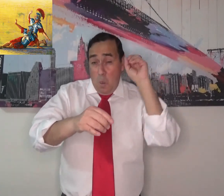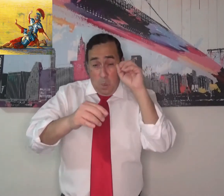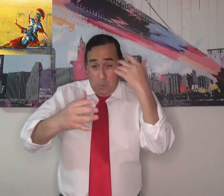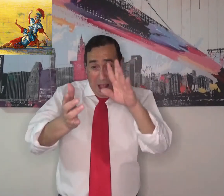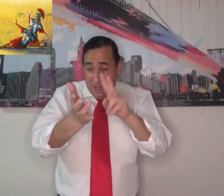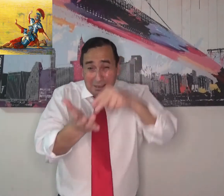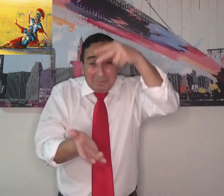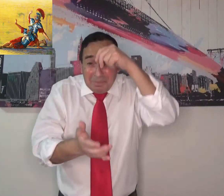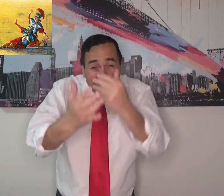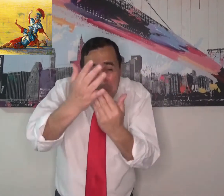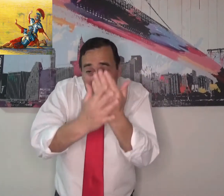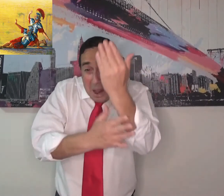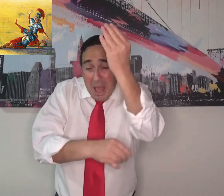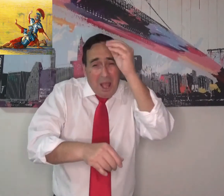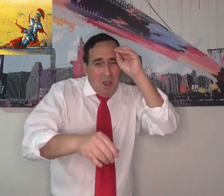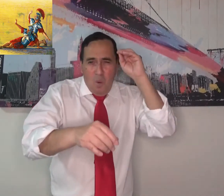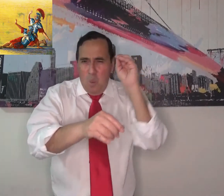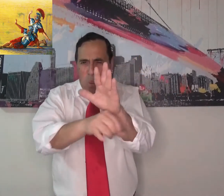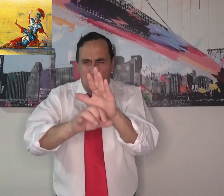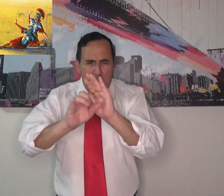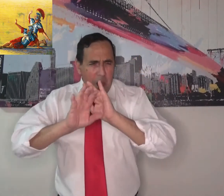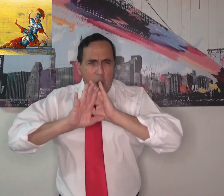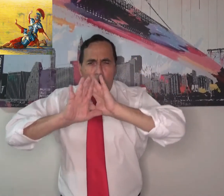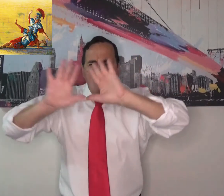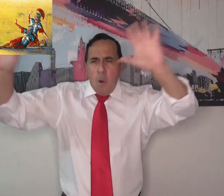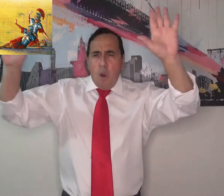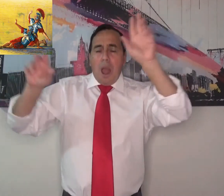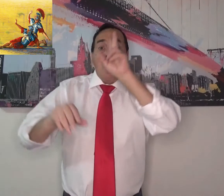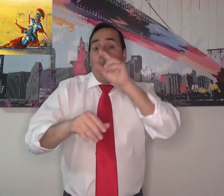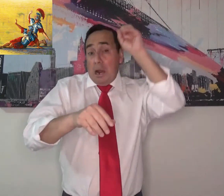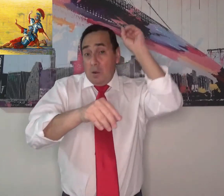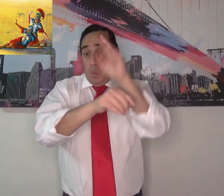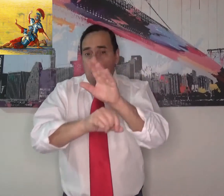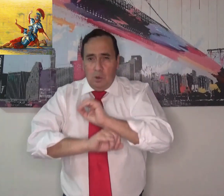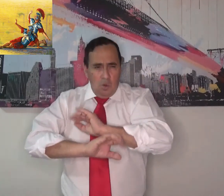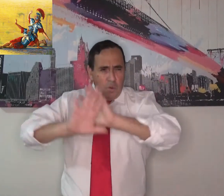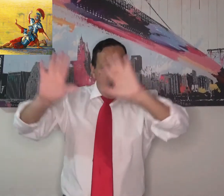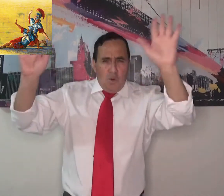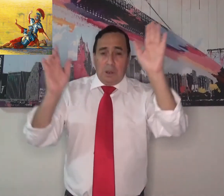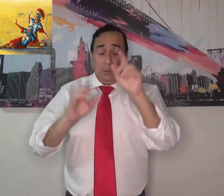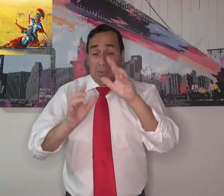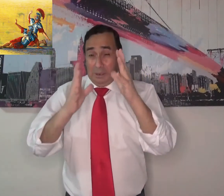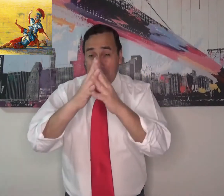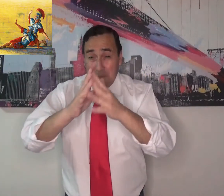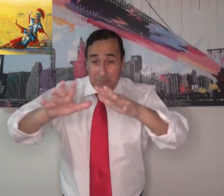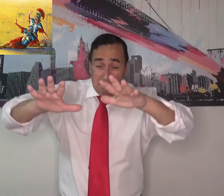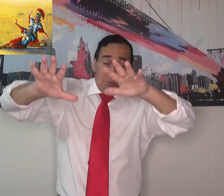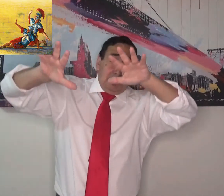mañana. Estaban los guardias ahí. Apareció un rayo muy resplandeciente, muy